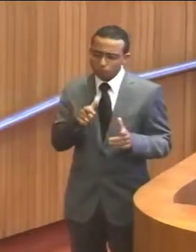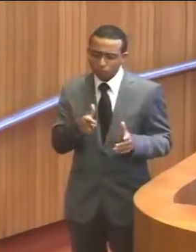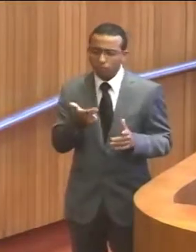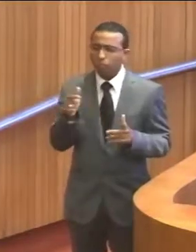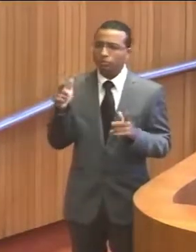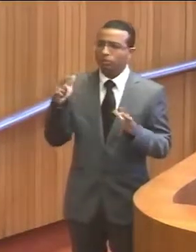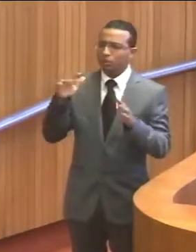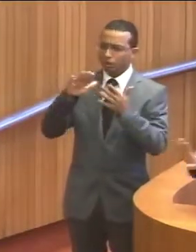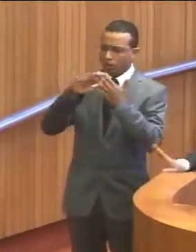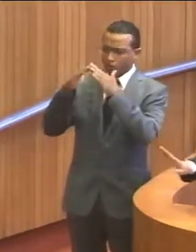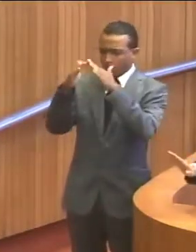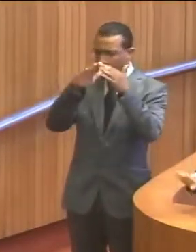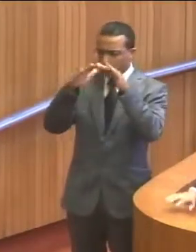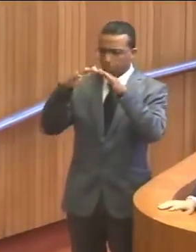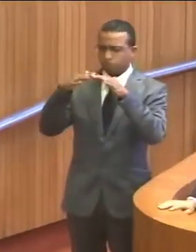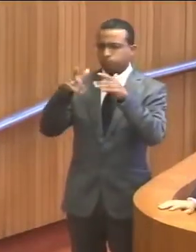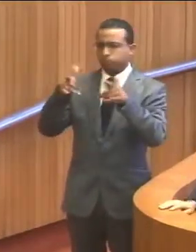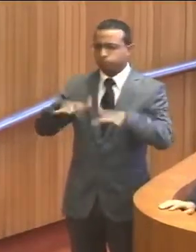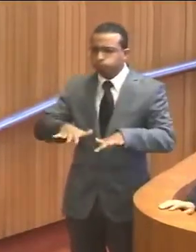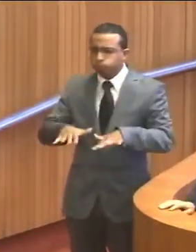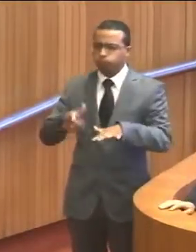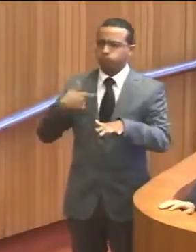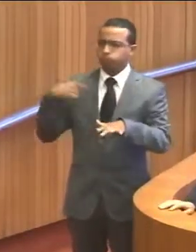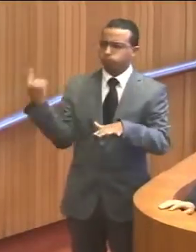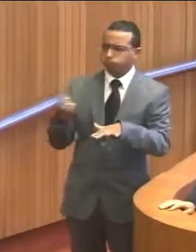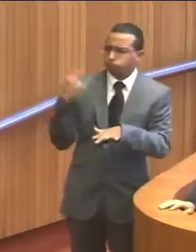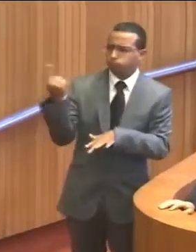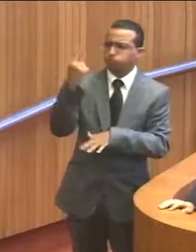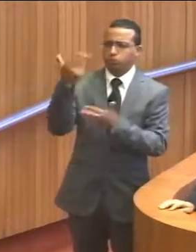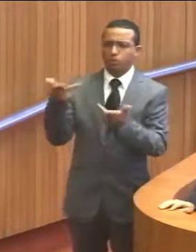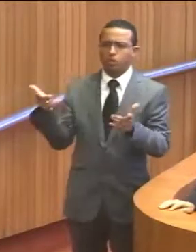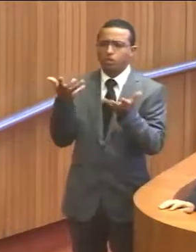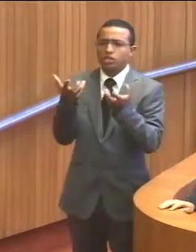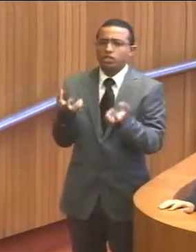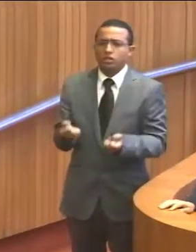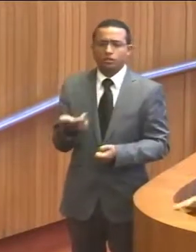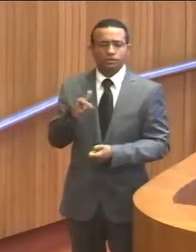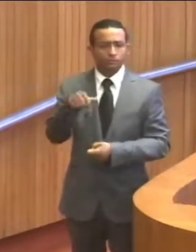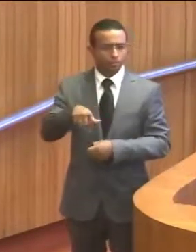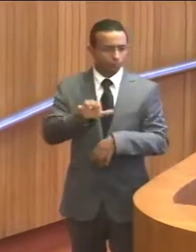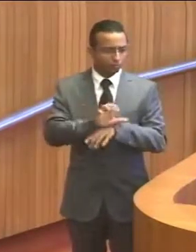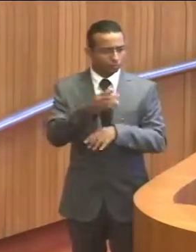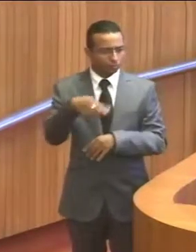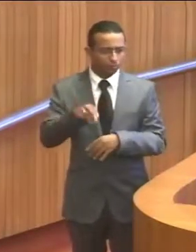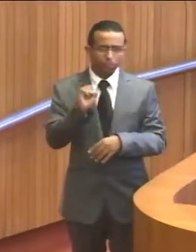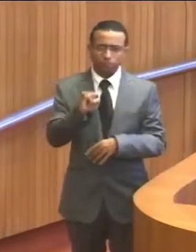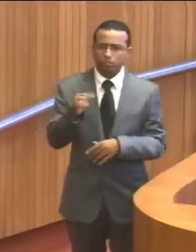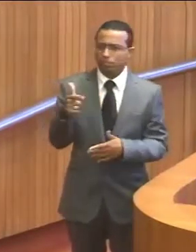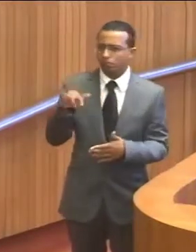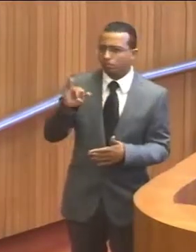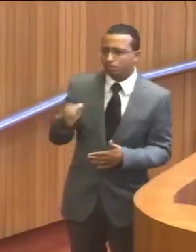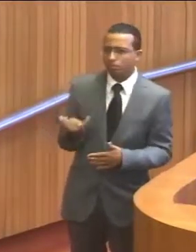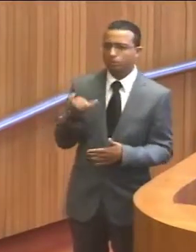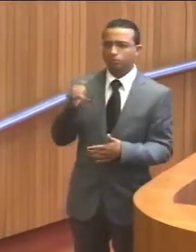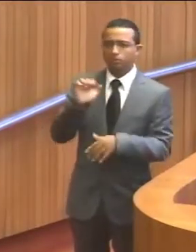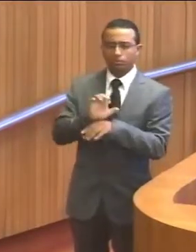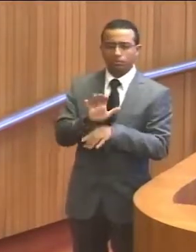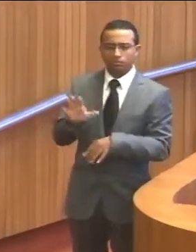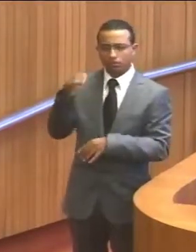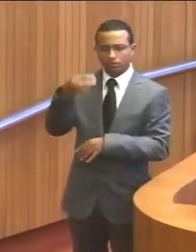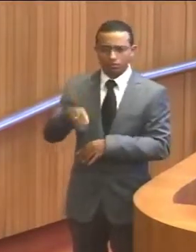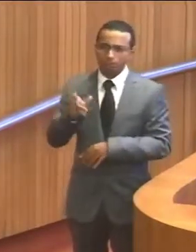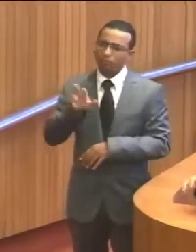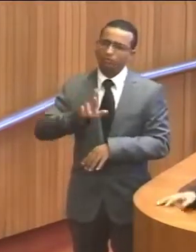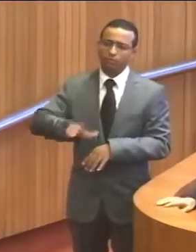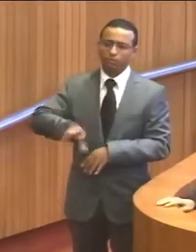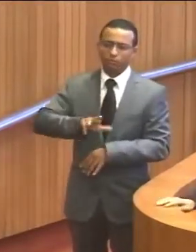tsunami, não tem furacão, nada disso acontece, nem seca, tendo o Estado do Maranhão. Então, se nós não temos oportunidade no Estado do Maranhão, não